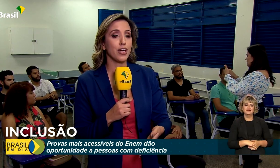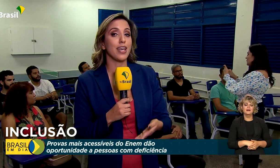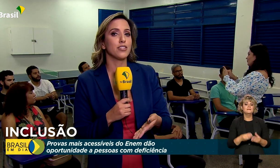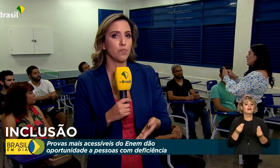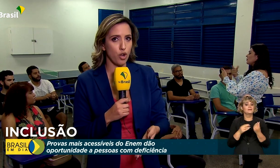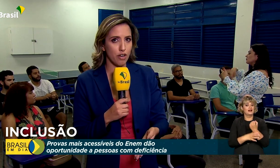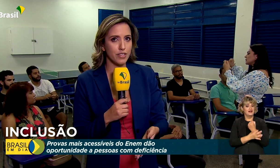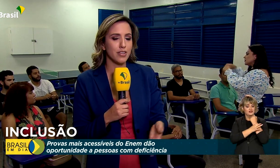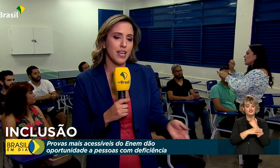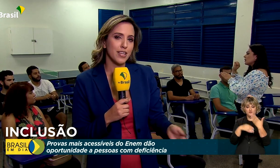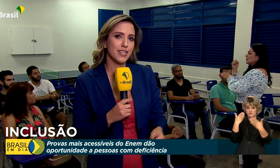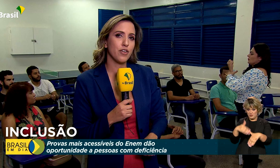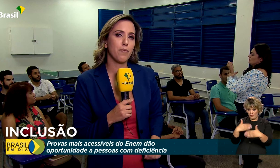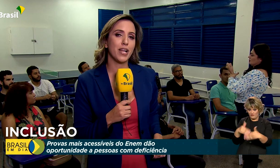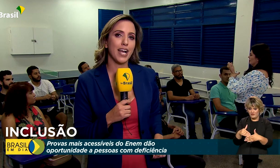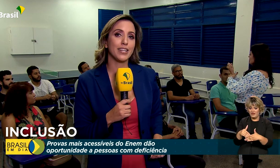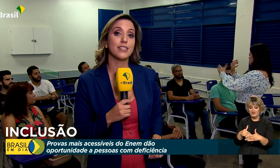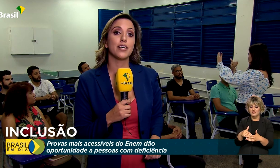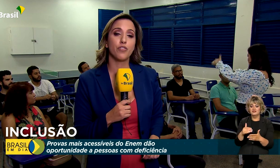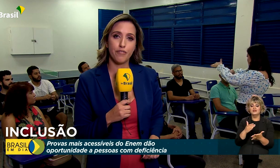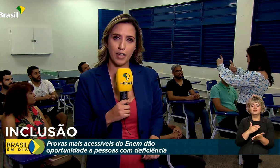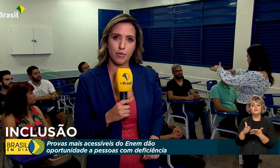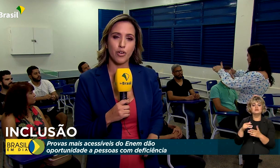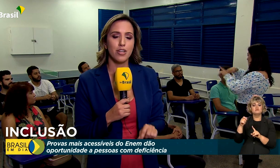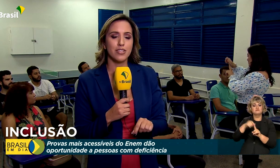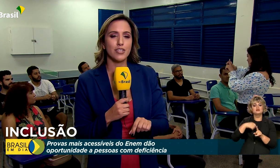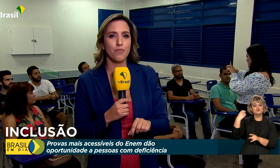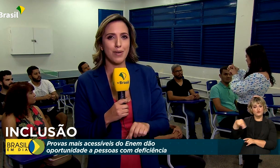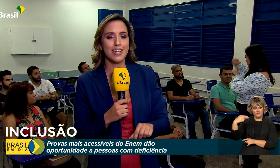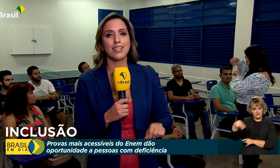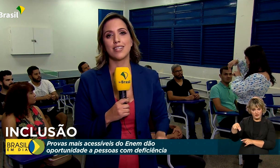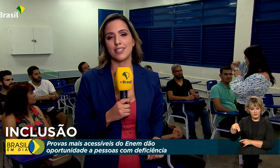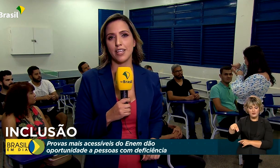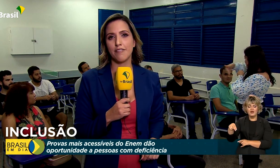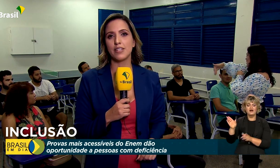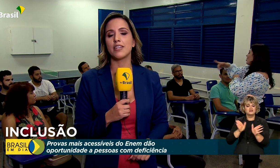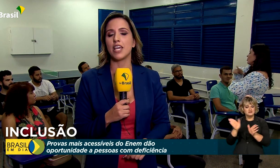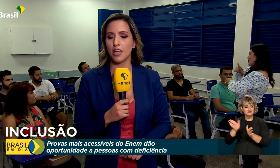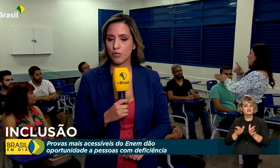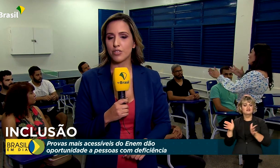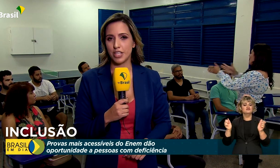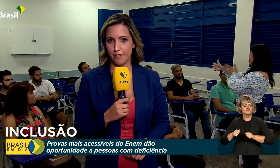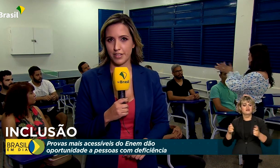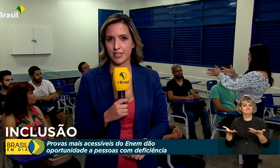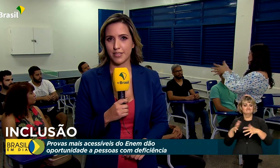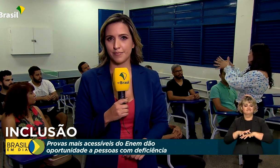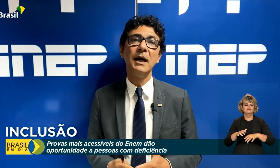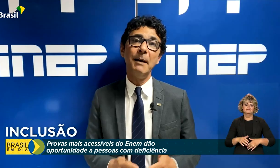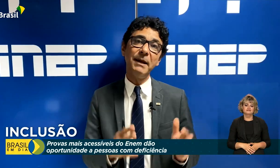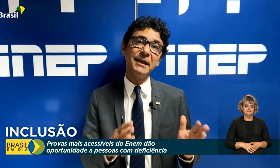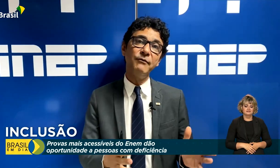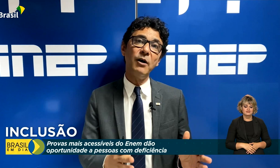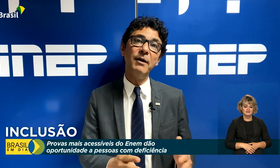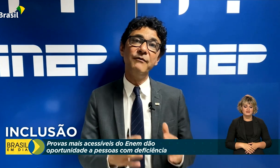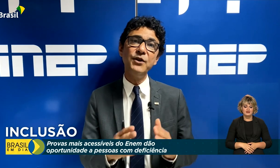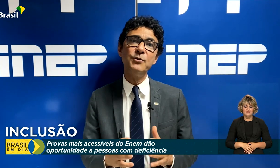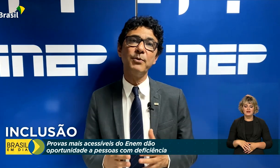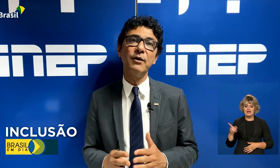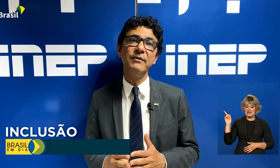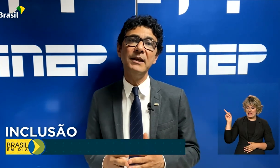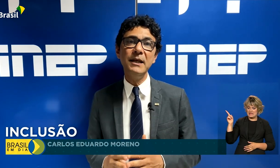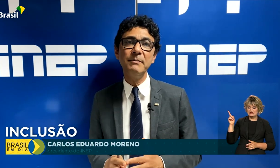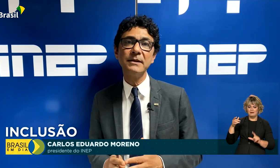garantir que as provas, que serão aplicadas em novembro, sejam mais acessíveis e inclusivas. A plataforma